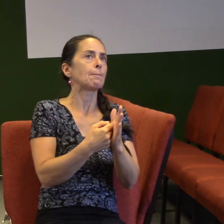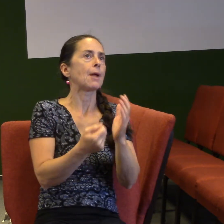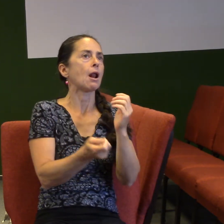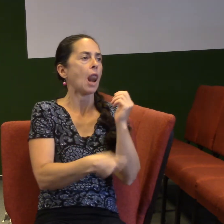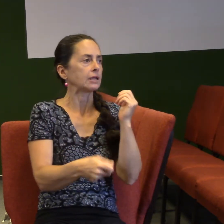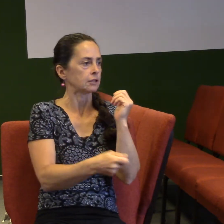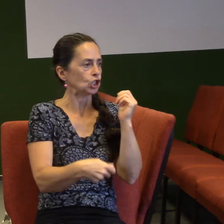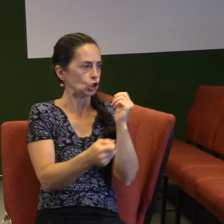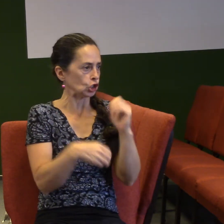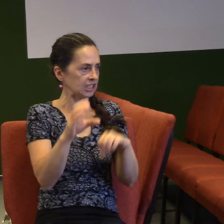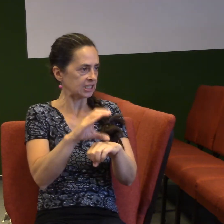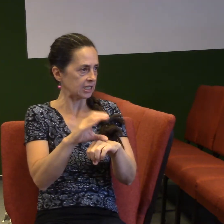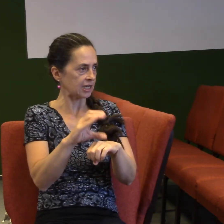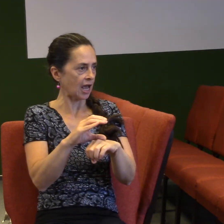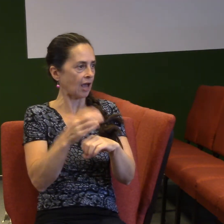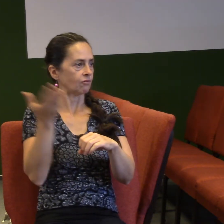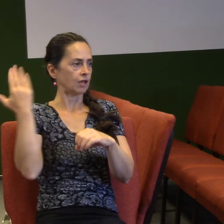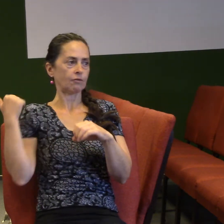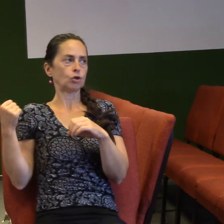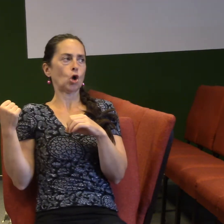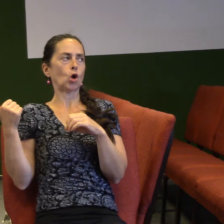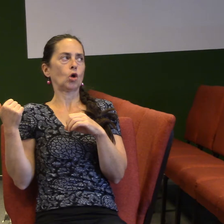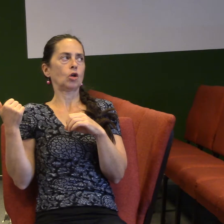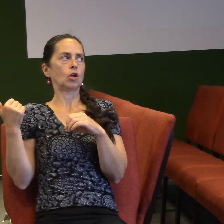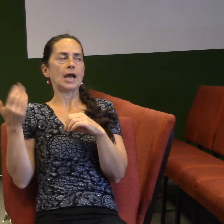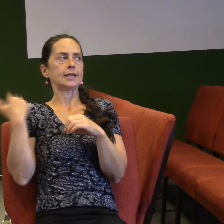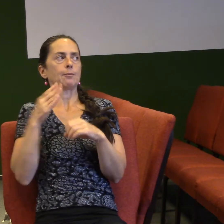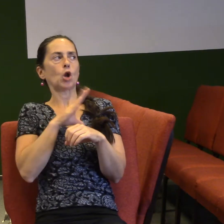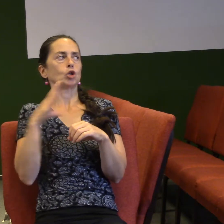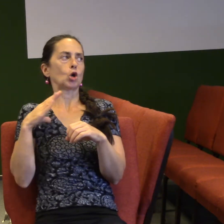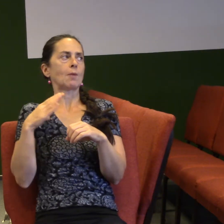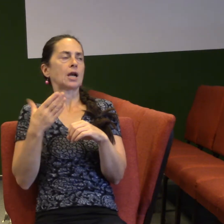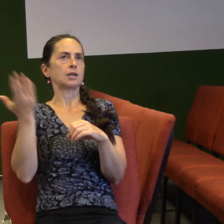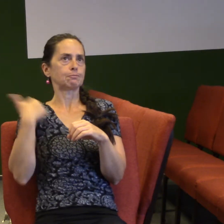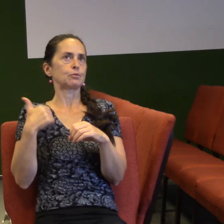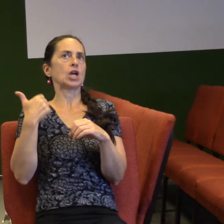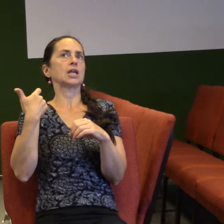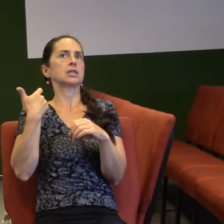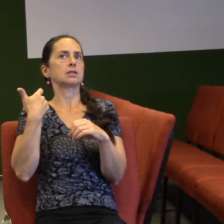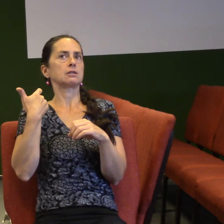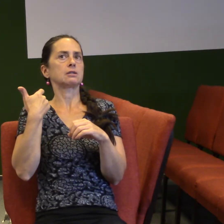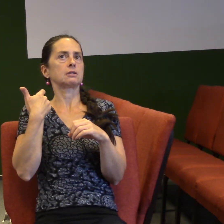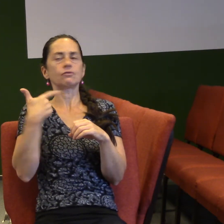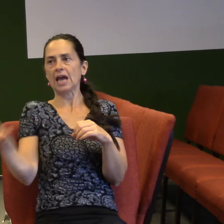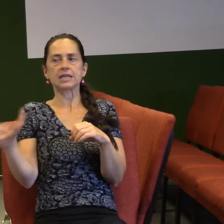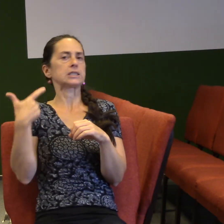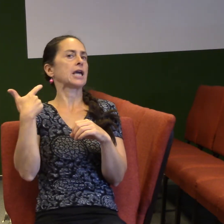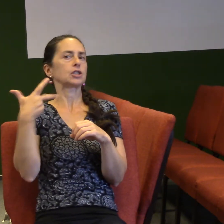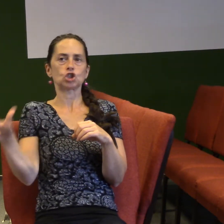běžné, ještě před třeba 200-300 lety, nebylo běžné, že by v církvi se